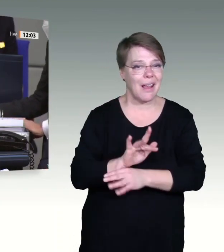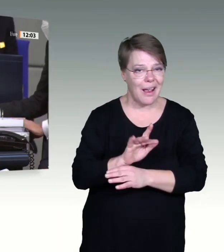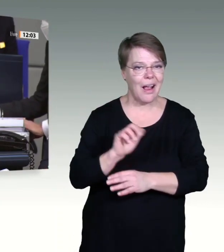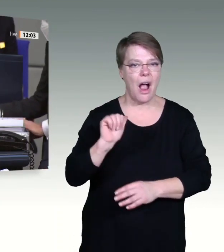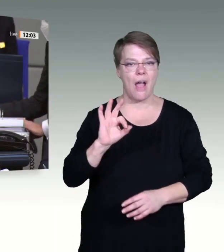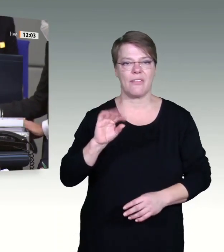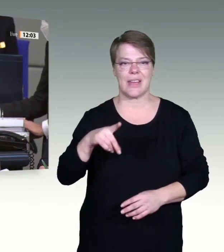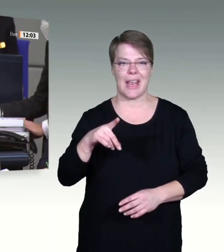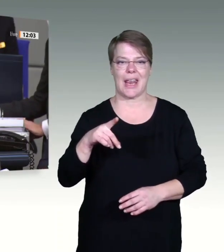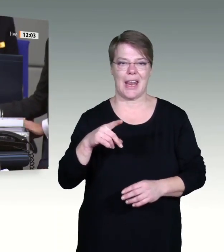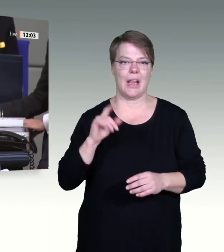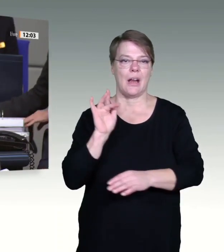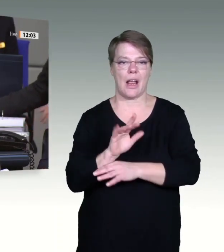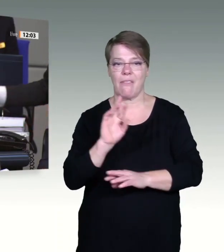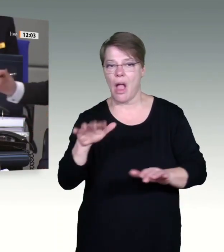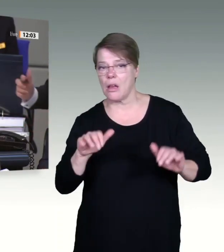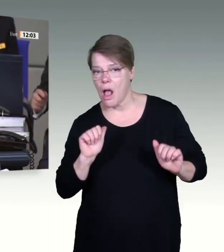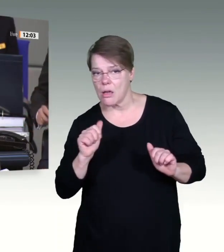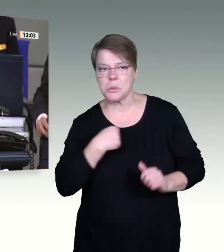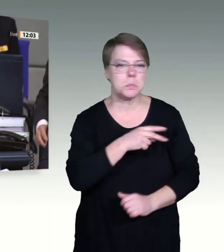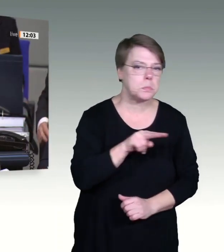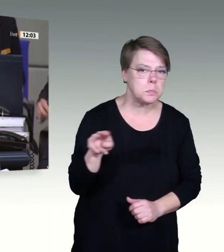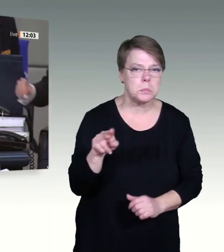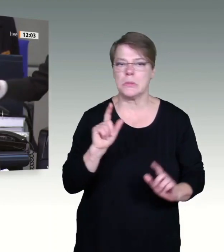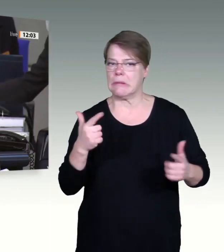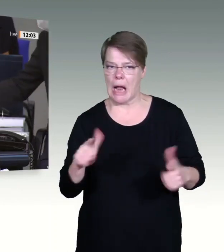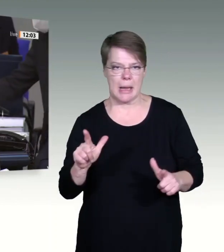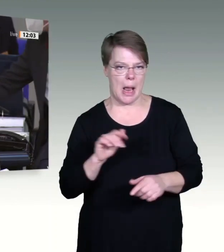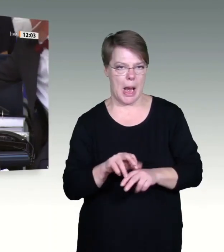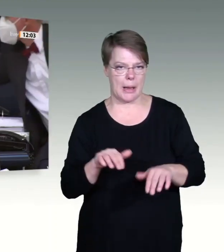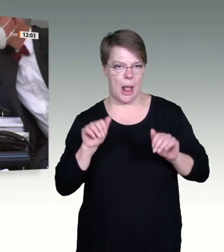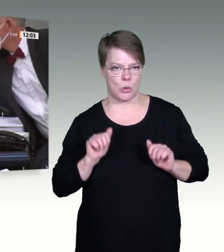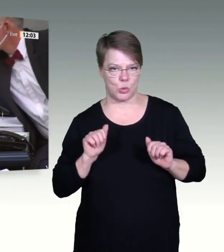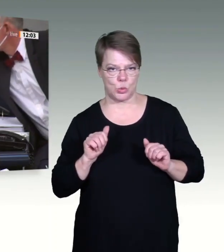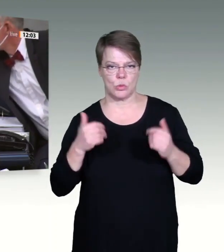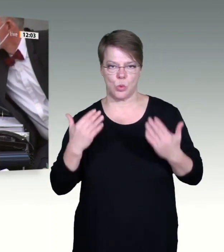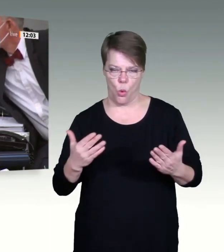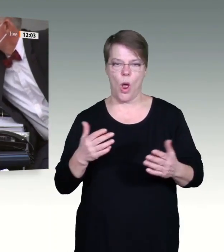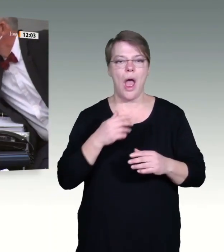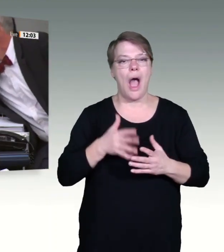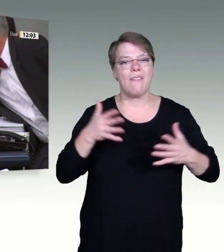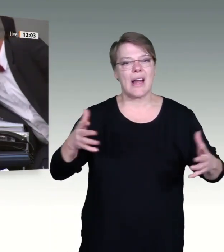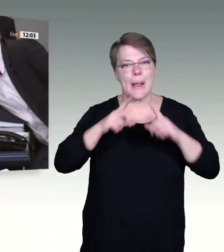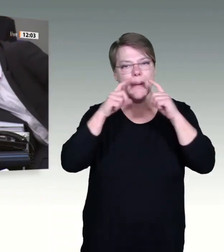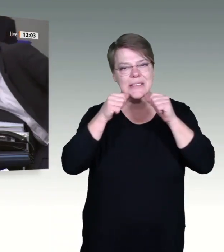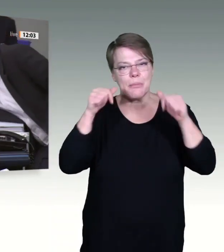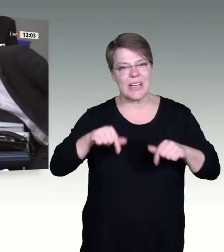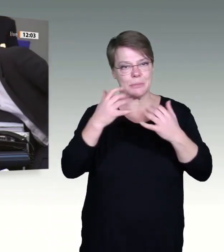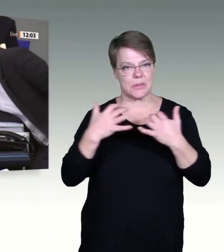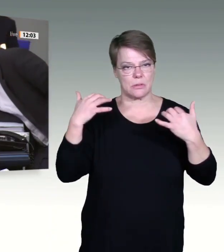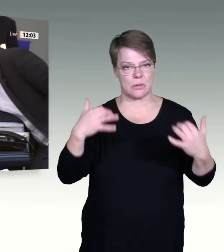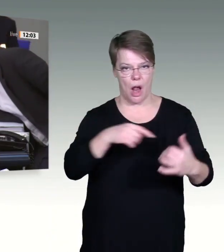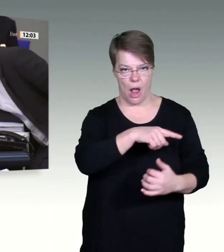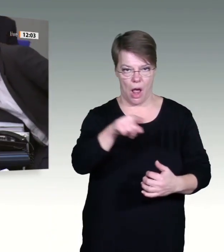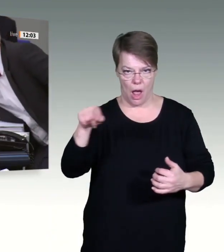Deswegen gucke ich jetzt auch gerade so ein bisschen, ob wir auch alle bitte die Maske jetzt hier im Saal und auf den Tribünen